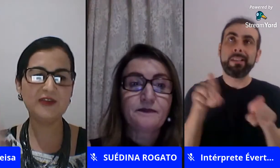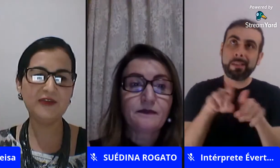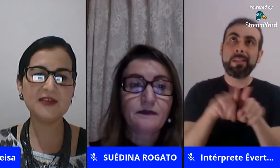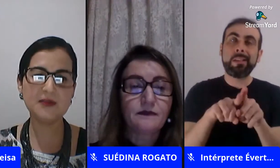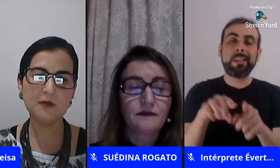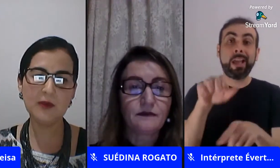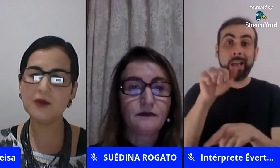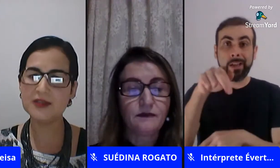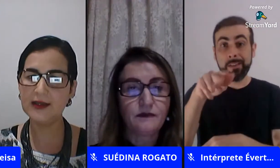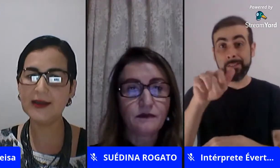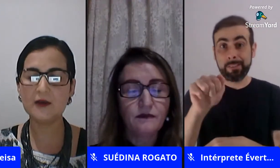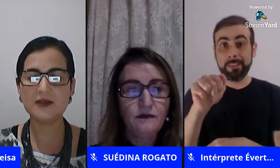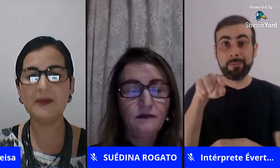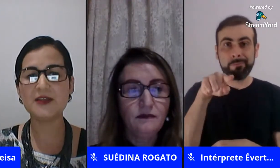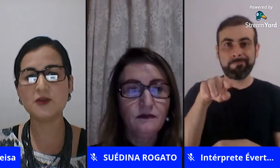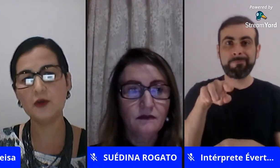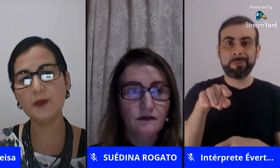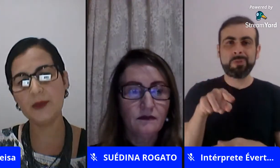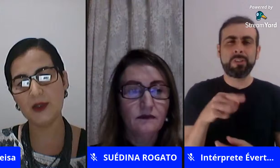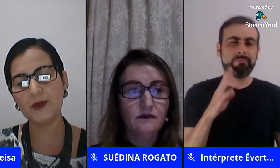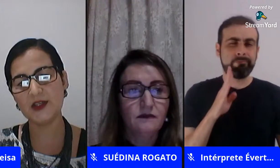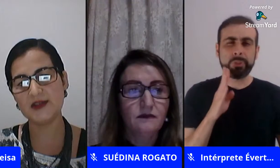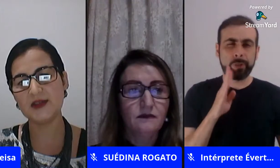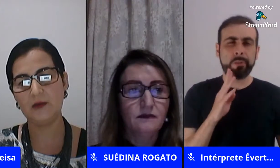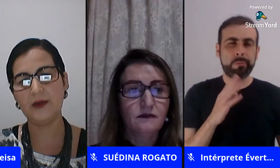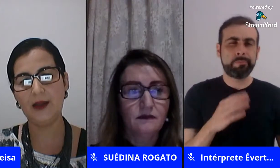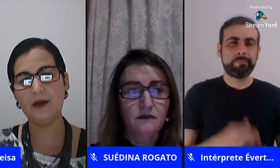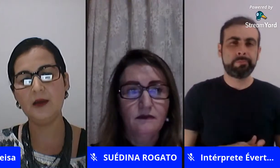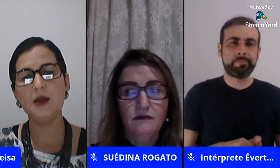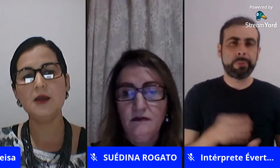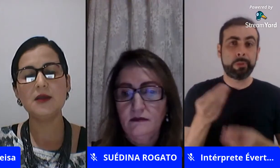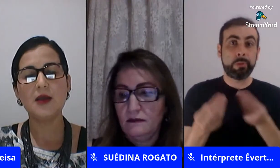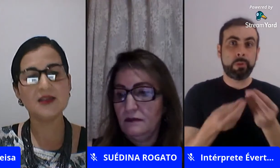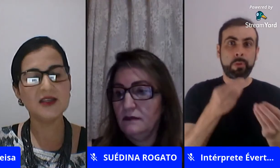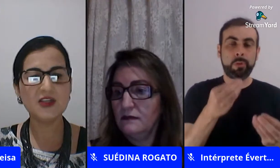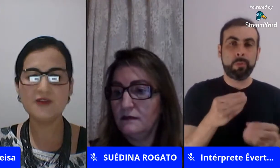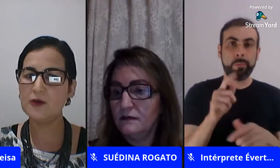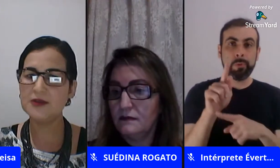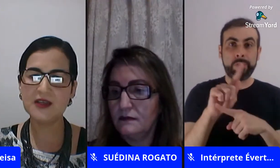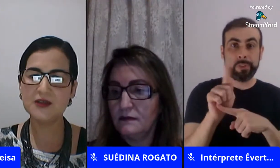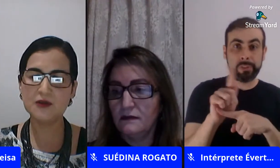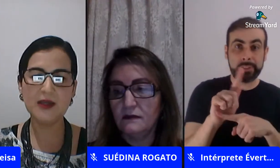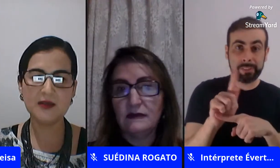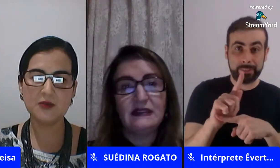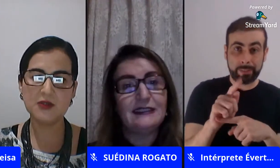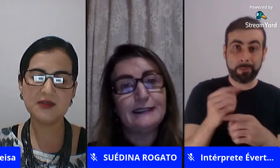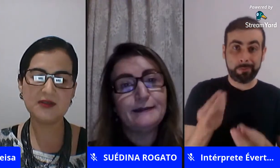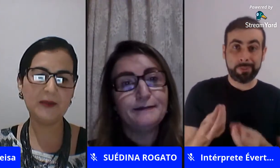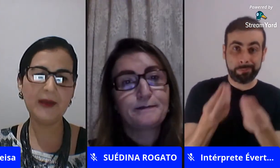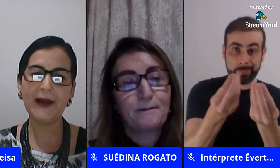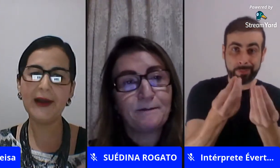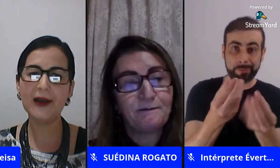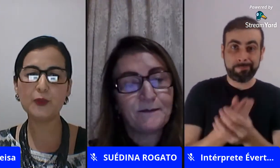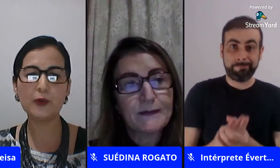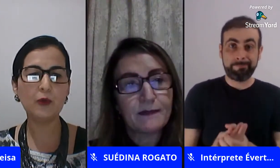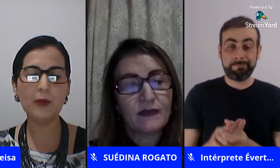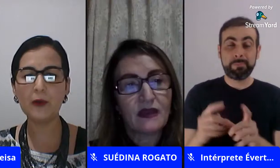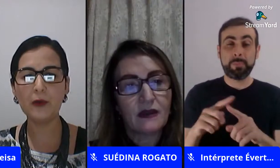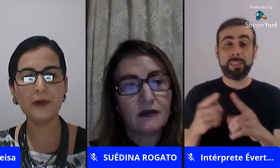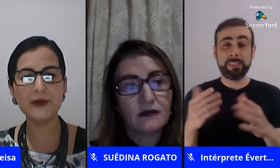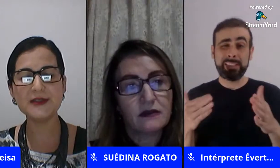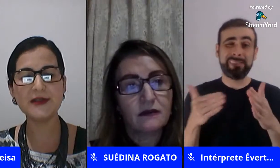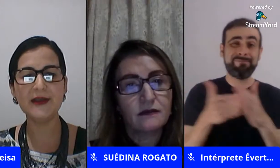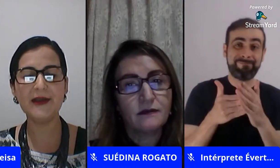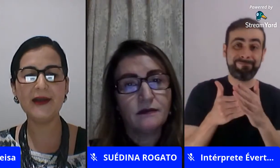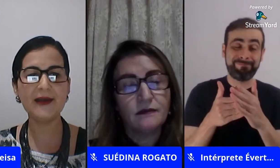você fez uma coisa legal você passou primeiro para a gestão né às vezes a gente vai acontecer isso mesmo de ser barrado por